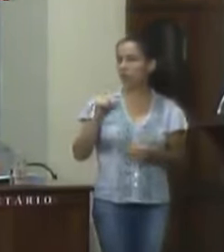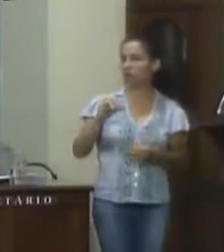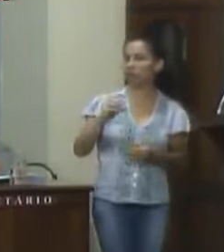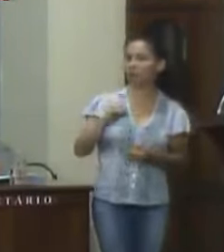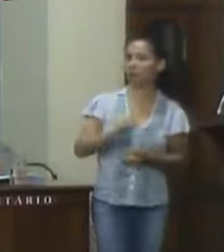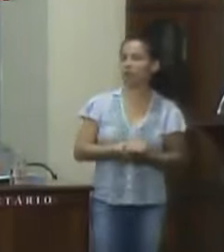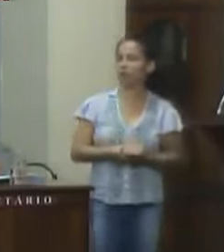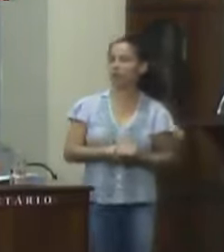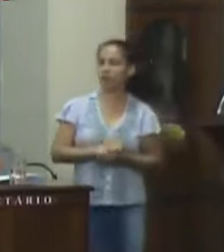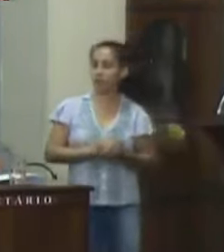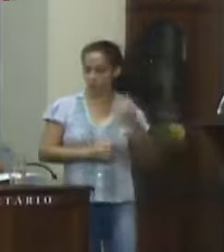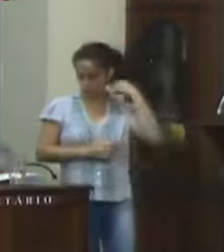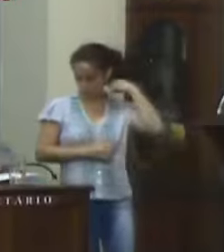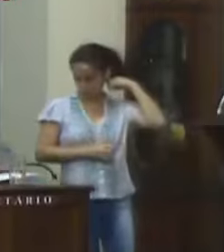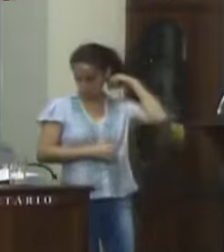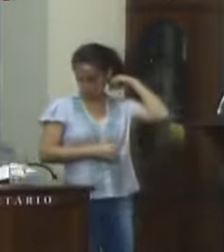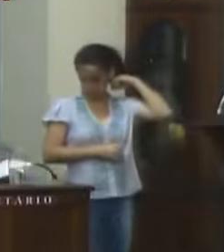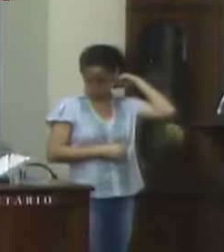Graça